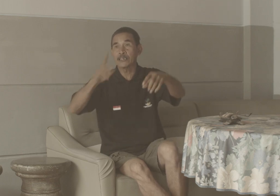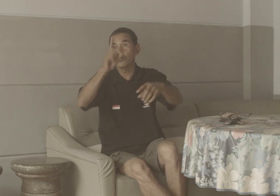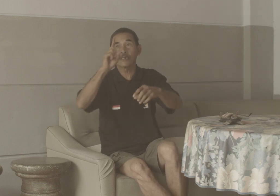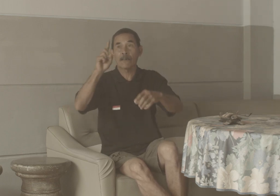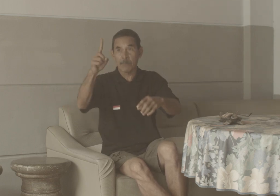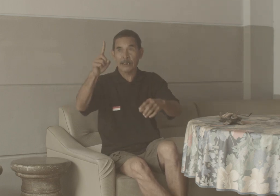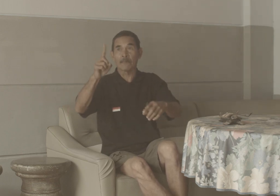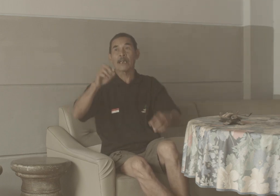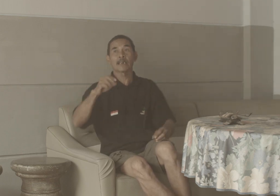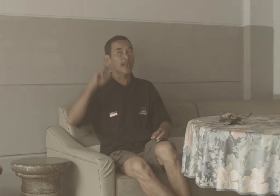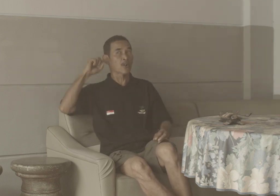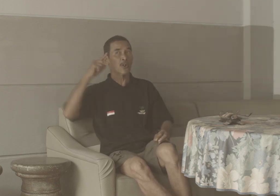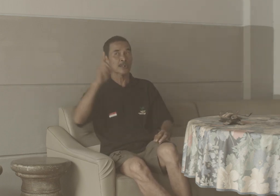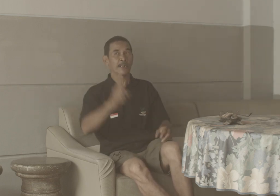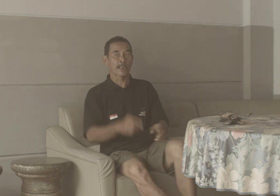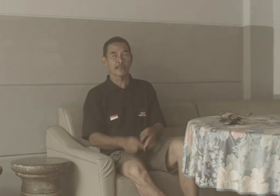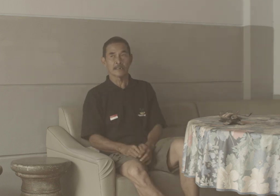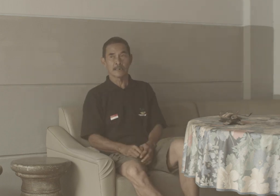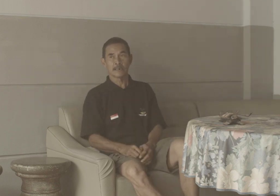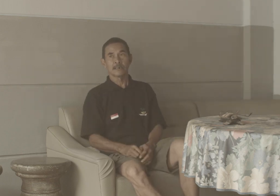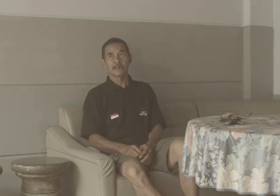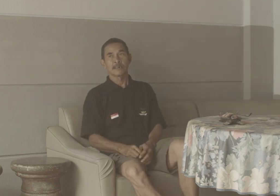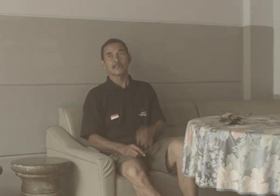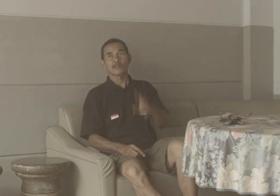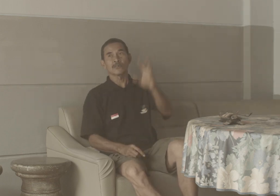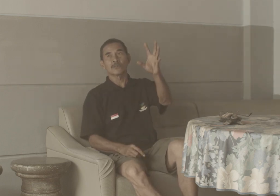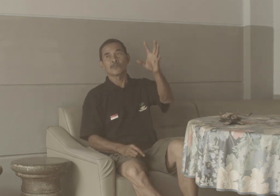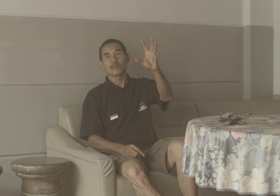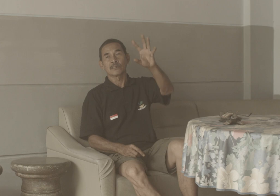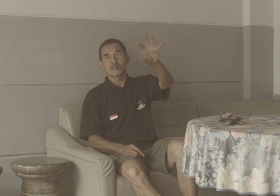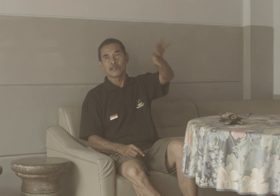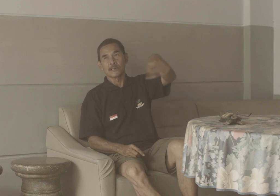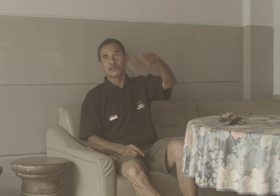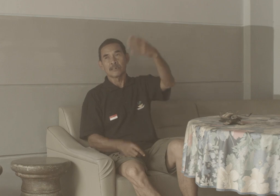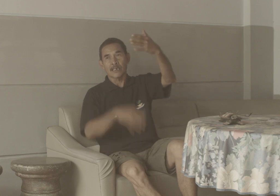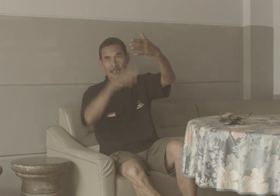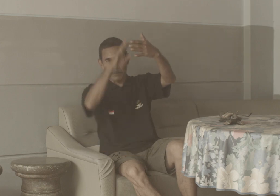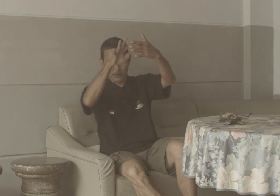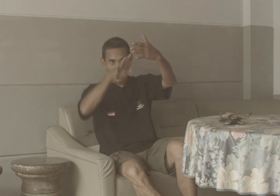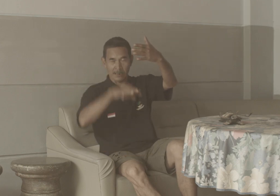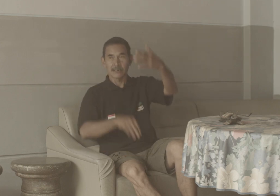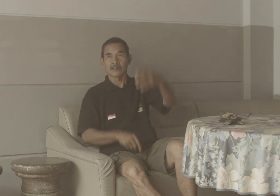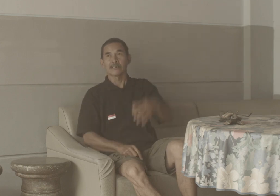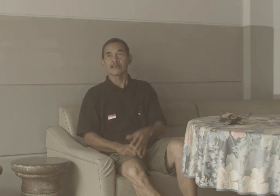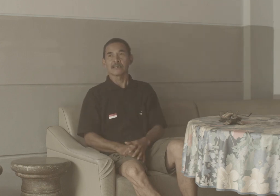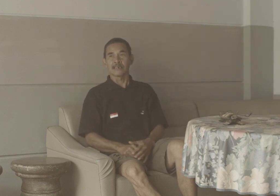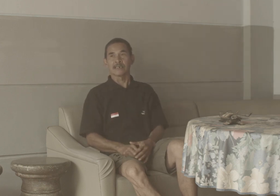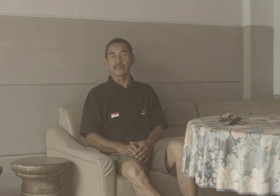Sinur Yang Pertama Ada Golok Di Bengkala Itu Saya Membuat Ininya